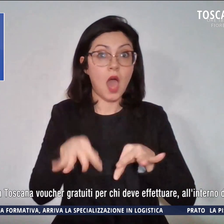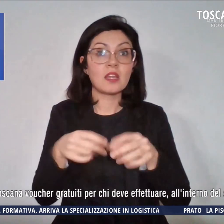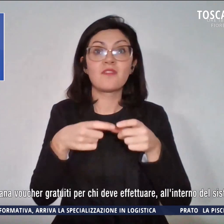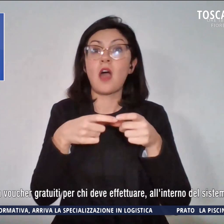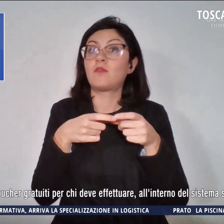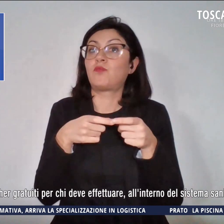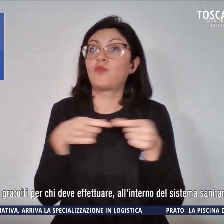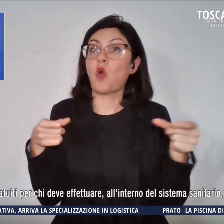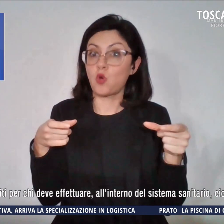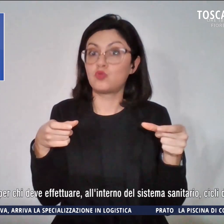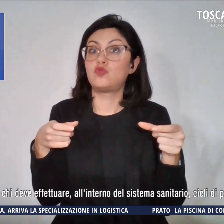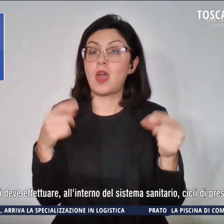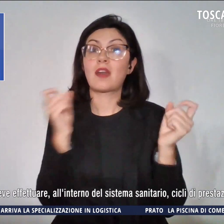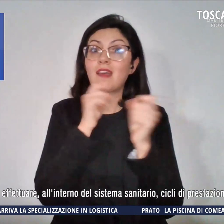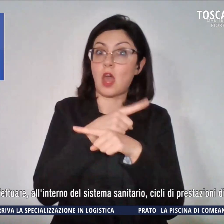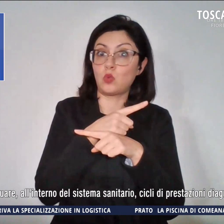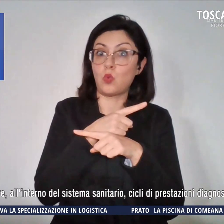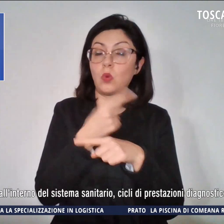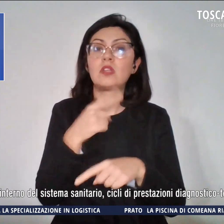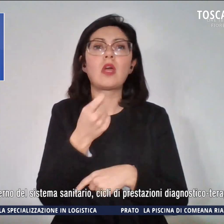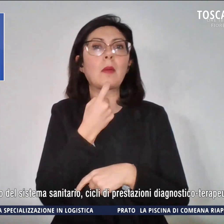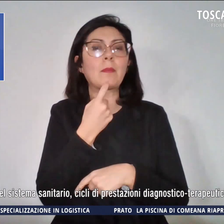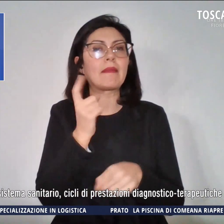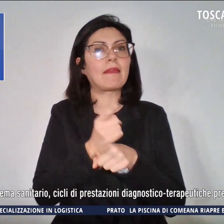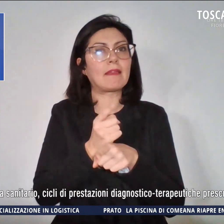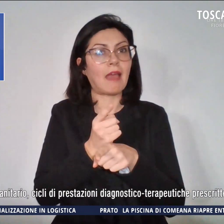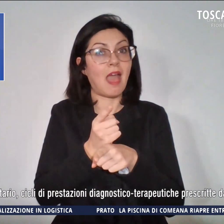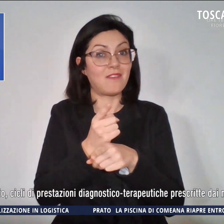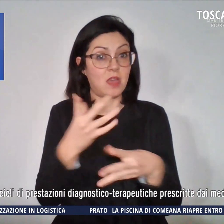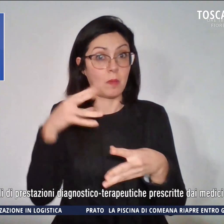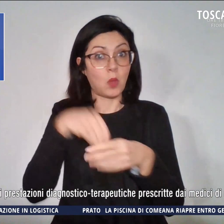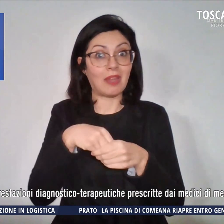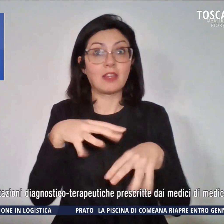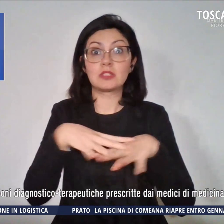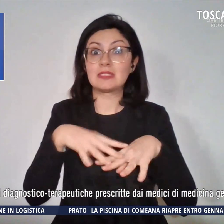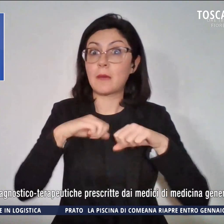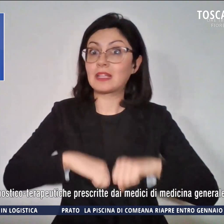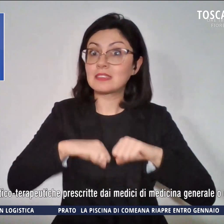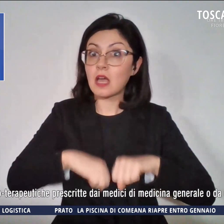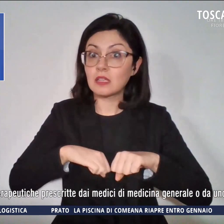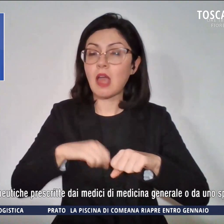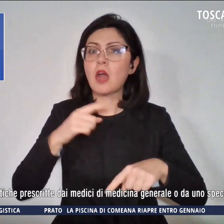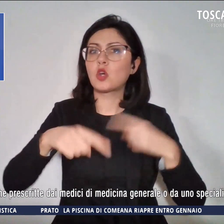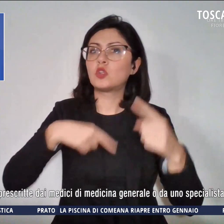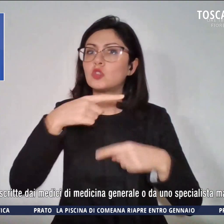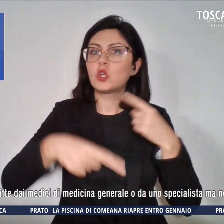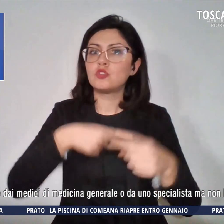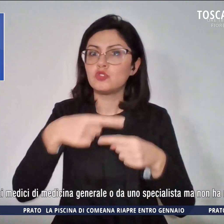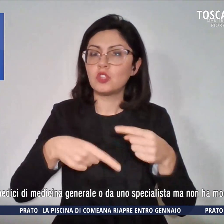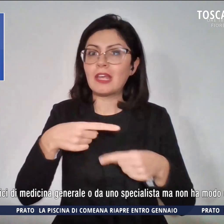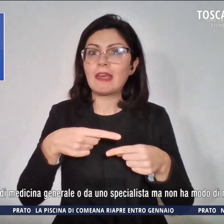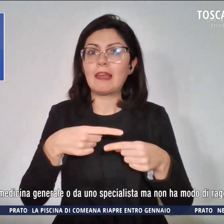effettuare all'interno del sistema sanitario cicli di prestazioni diagnostico-terapeutiche